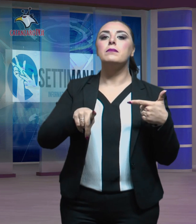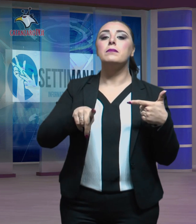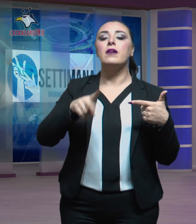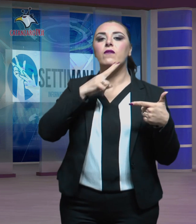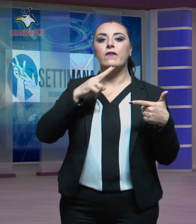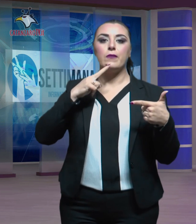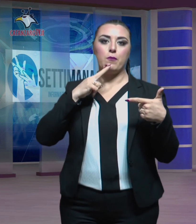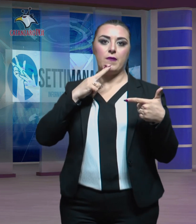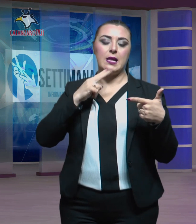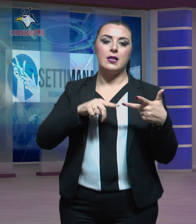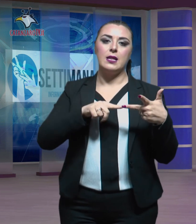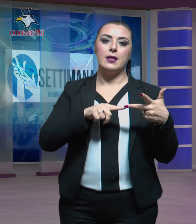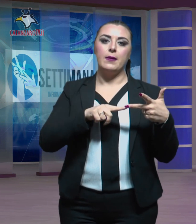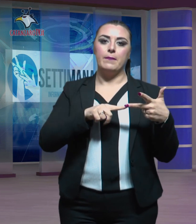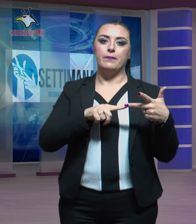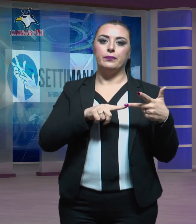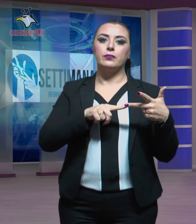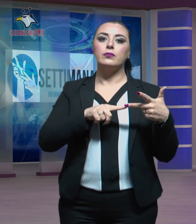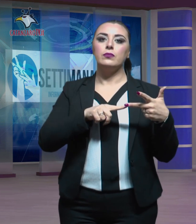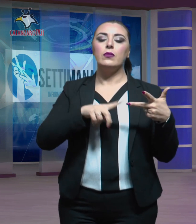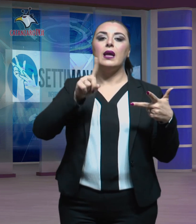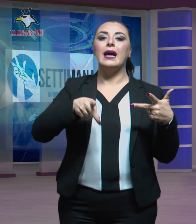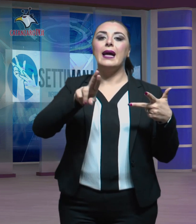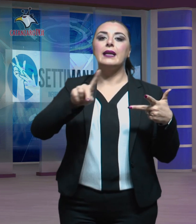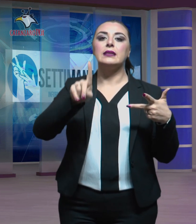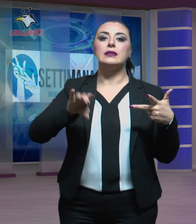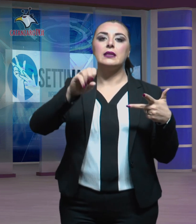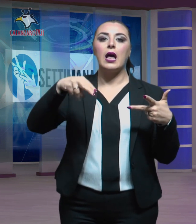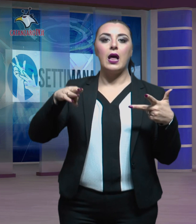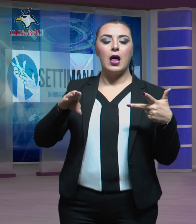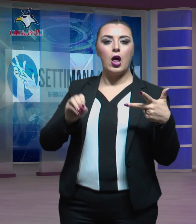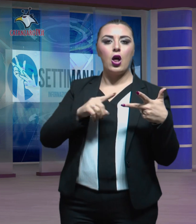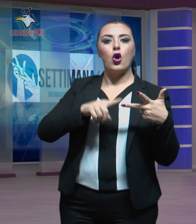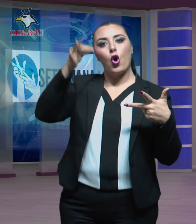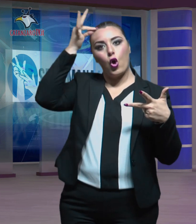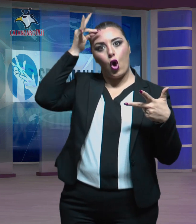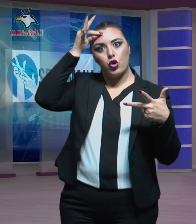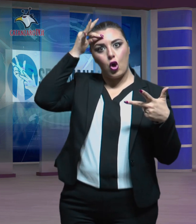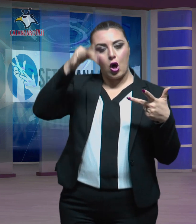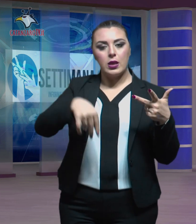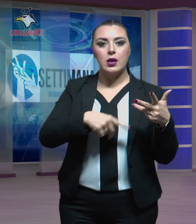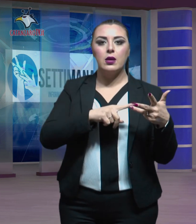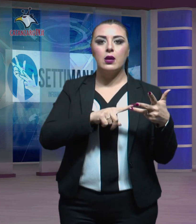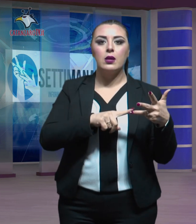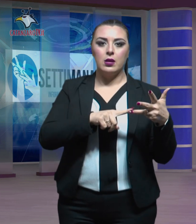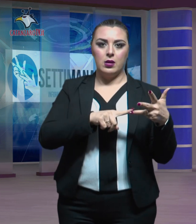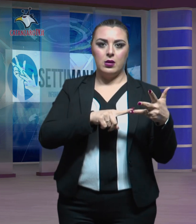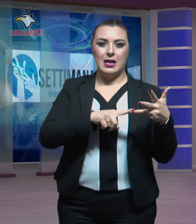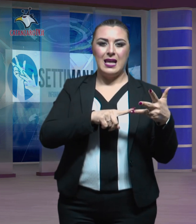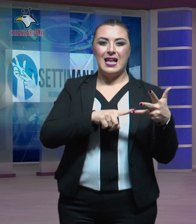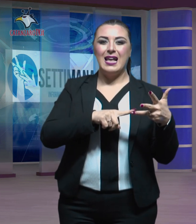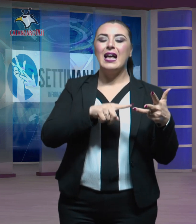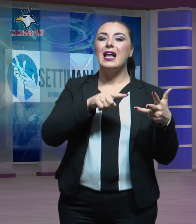Vibo Valencia, Graziano a quella di Crotone, all